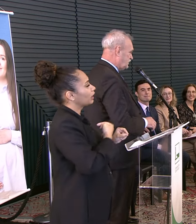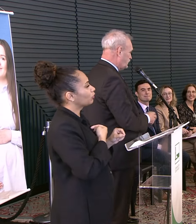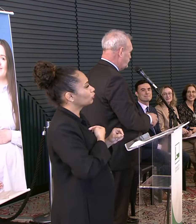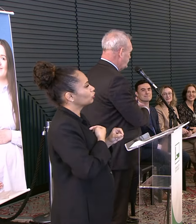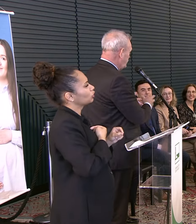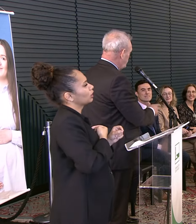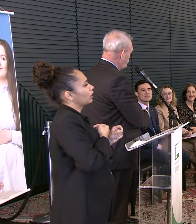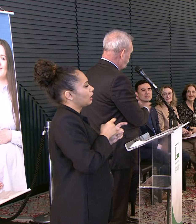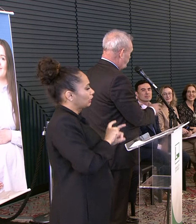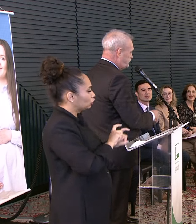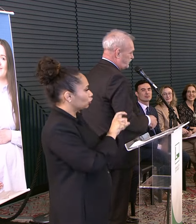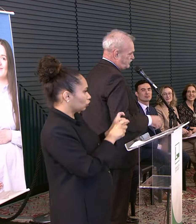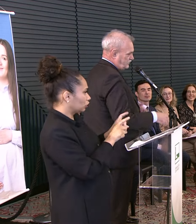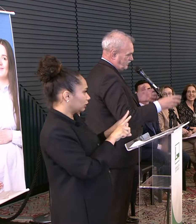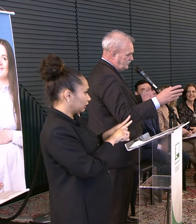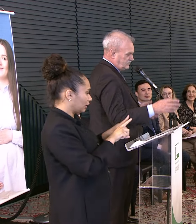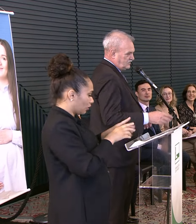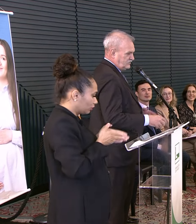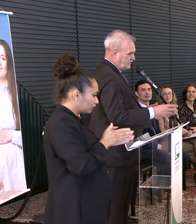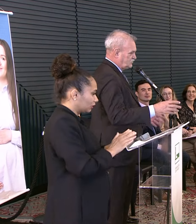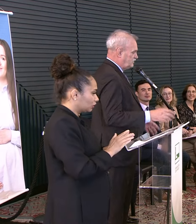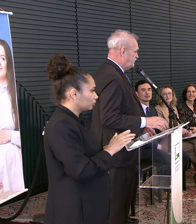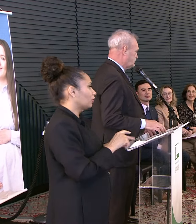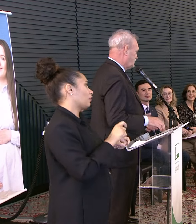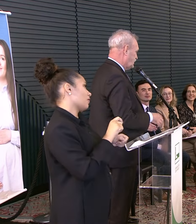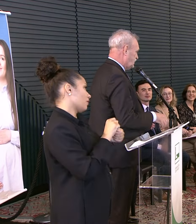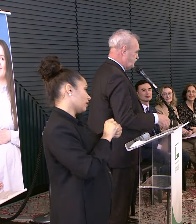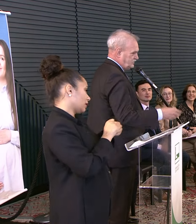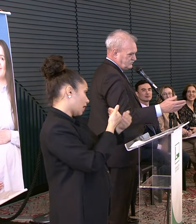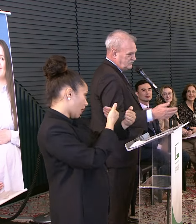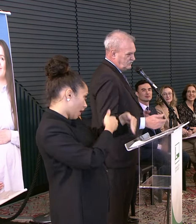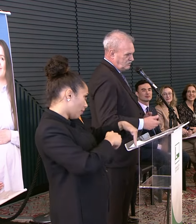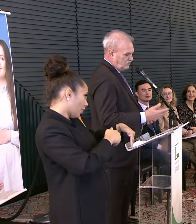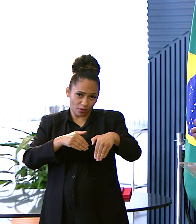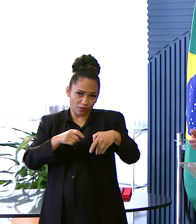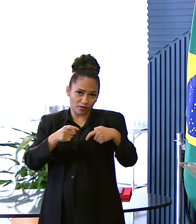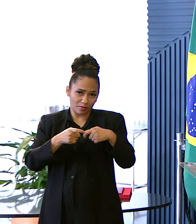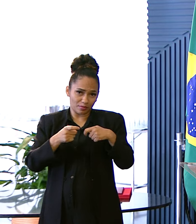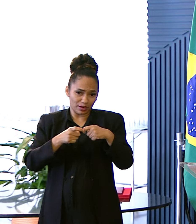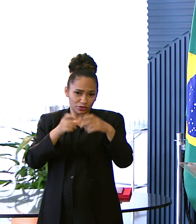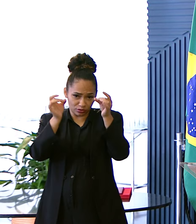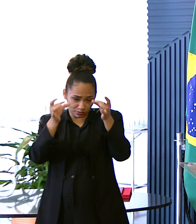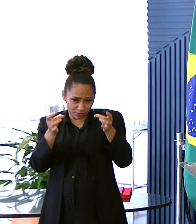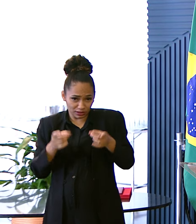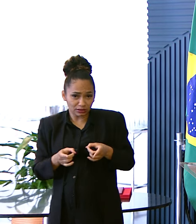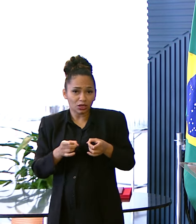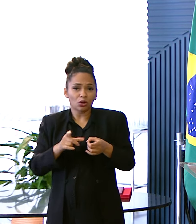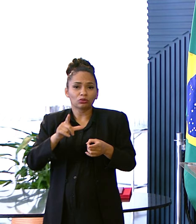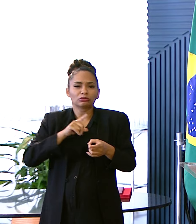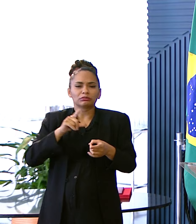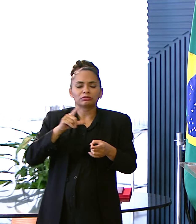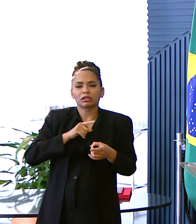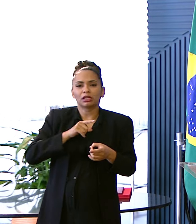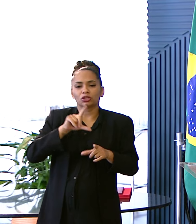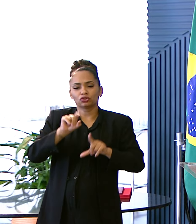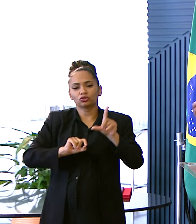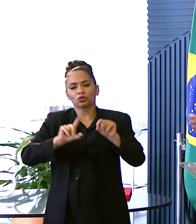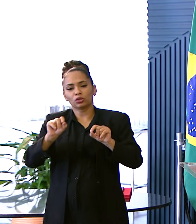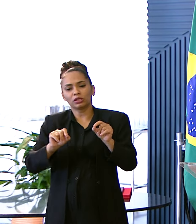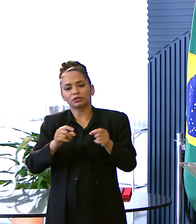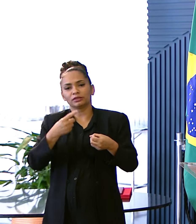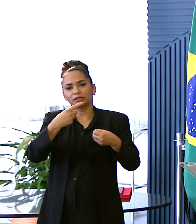Prestar Prova de Residência Nas universidades Que eu havia escolhido Eu fiz Em